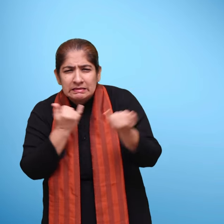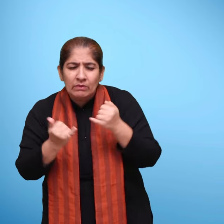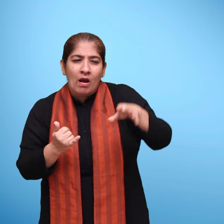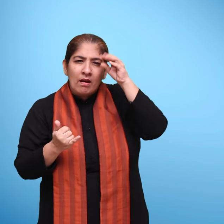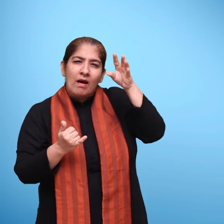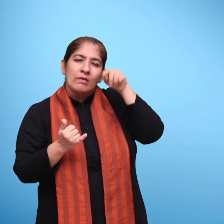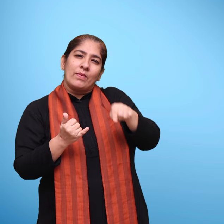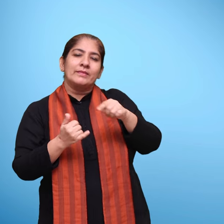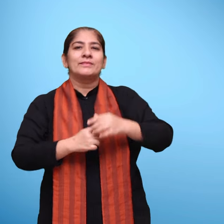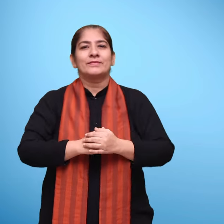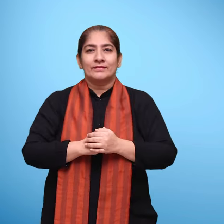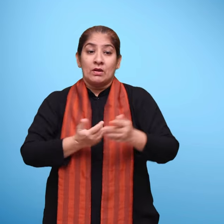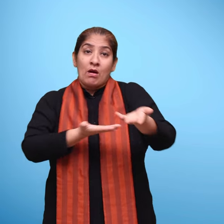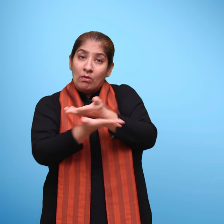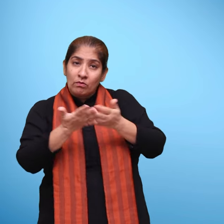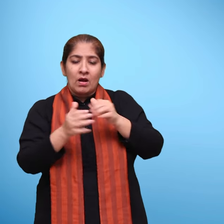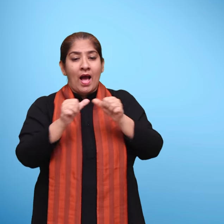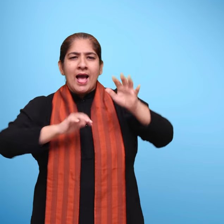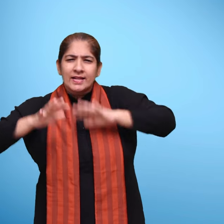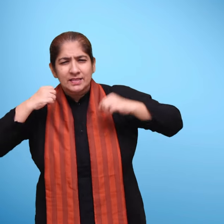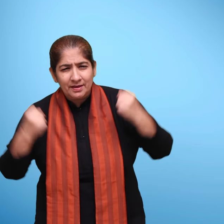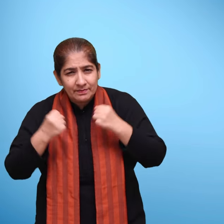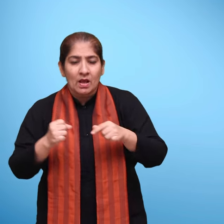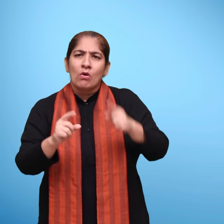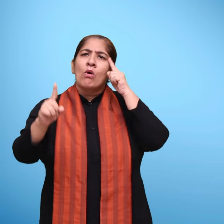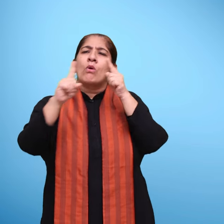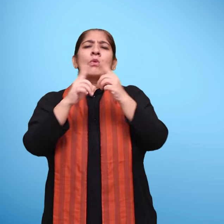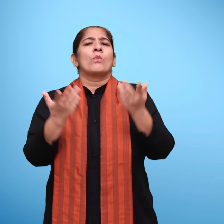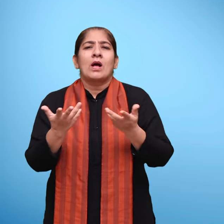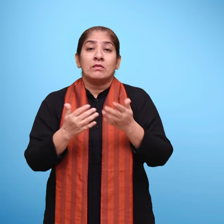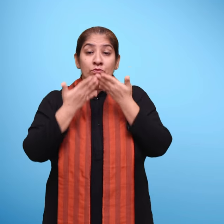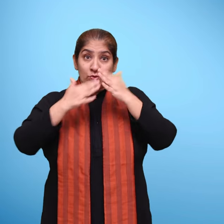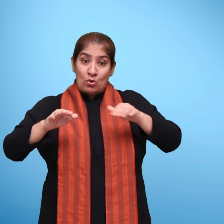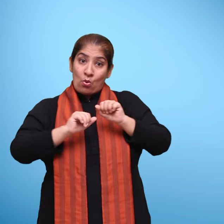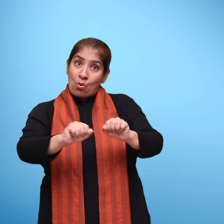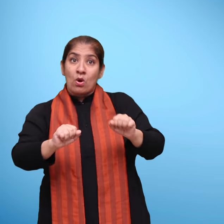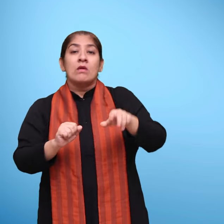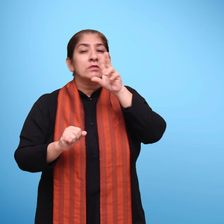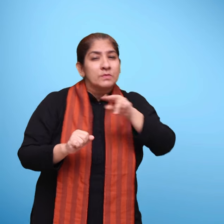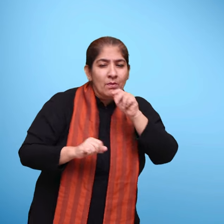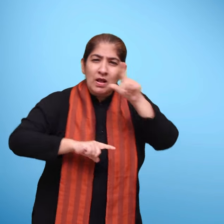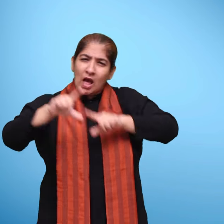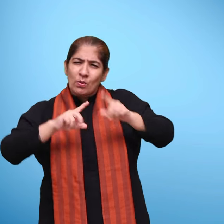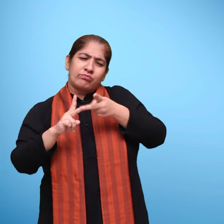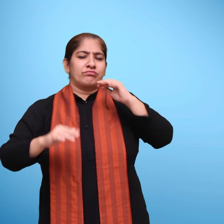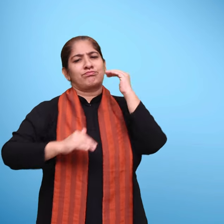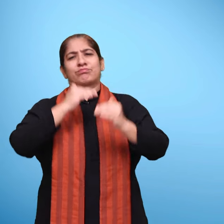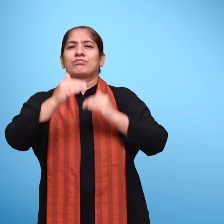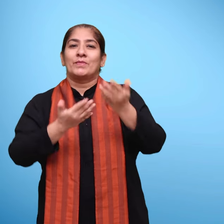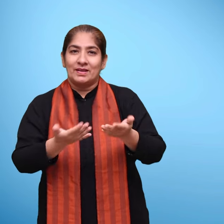इन सभी का प्रमुख उदेश बच्चों में मौखिक भाशा का विकास करना है इसके साथ साथ बच्चे मिलकर